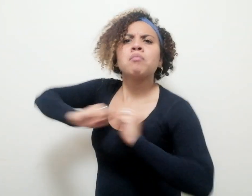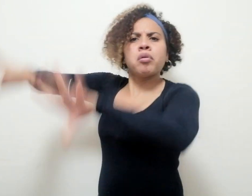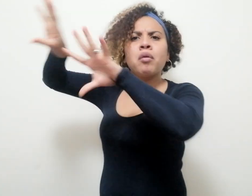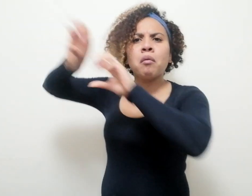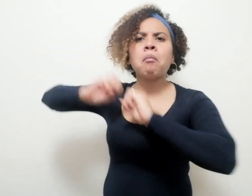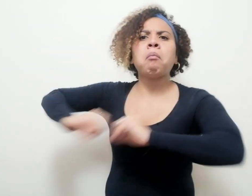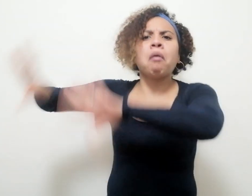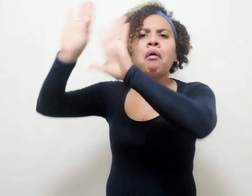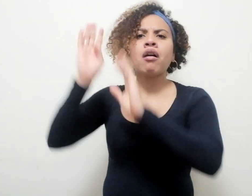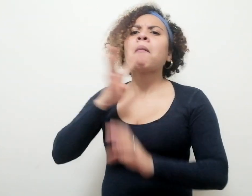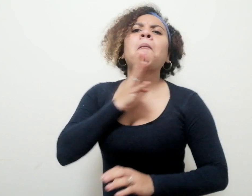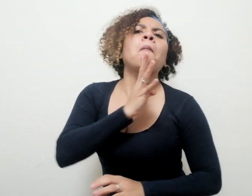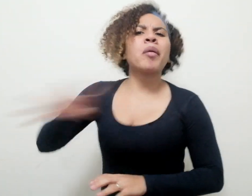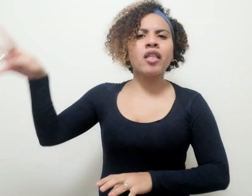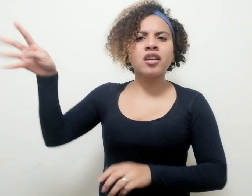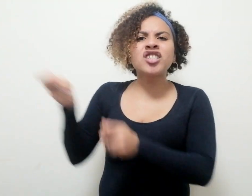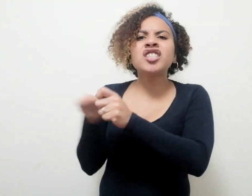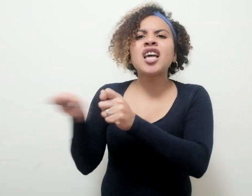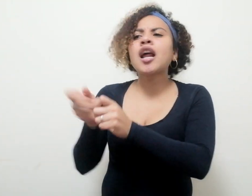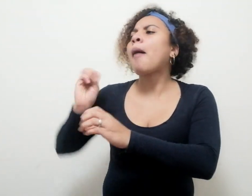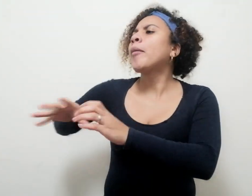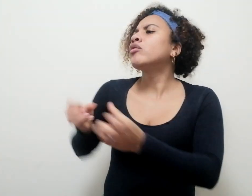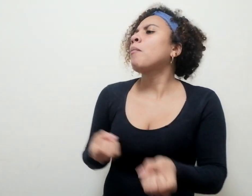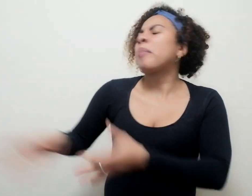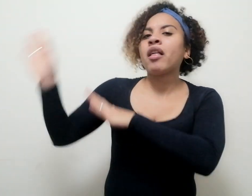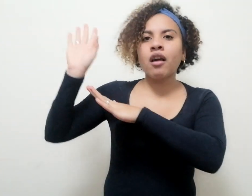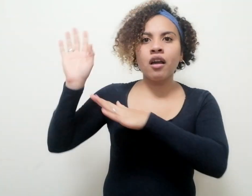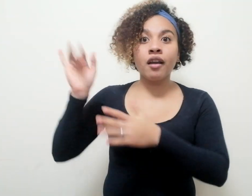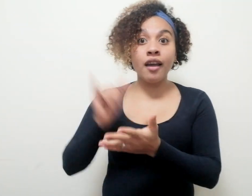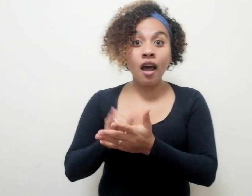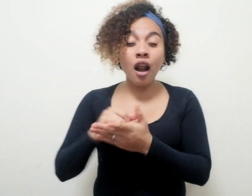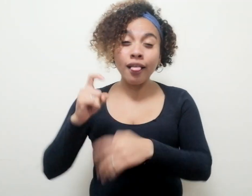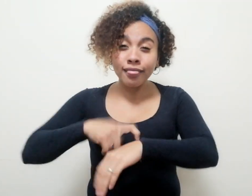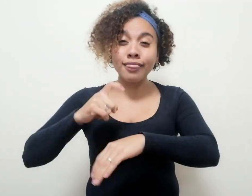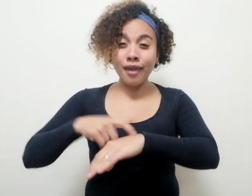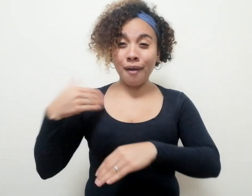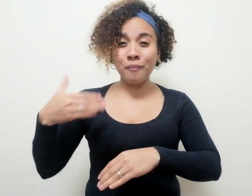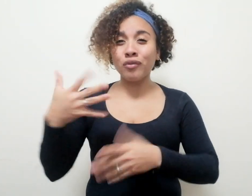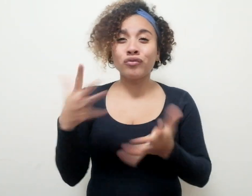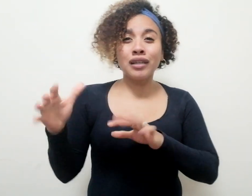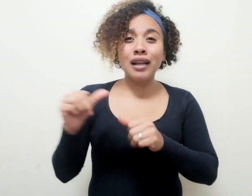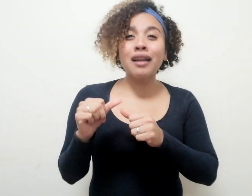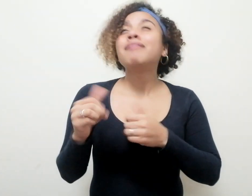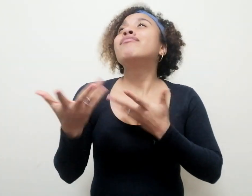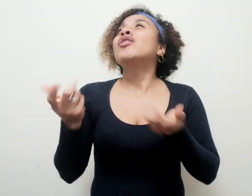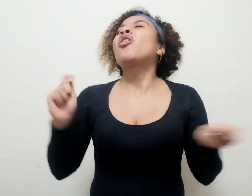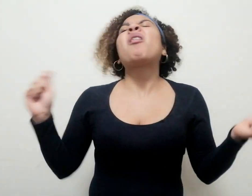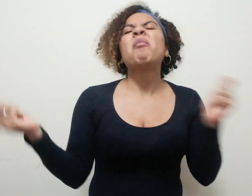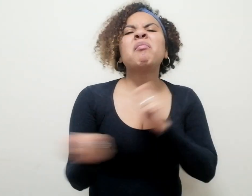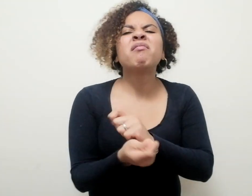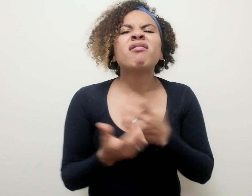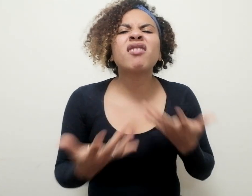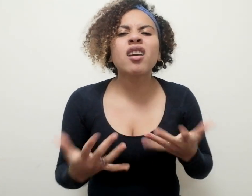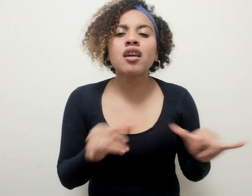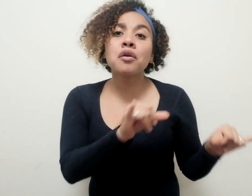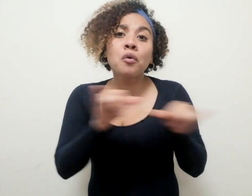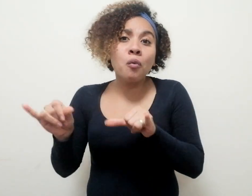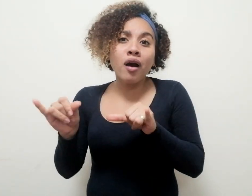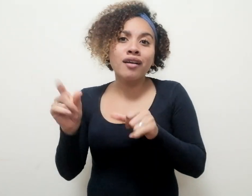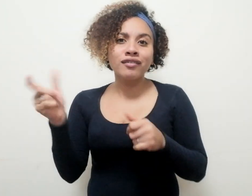más, cerca de los basurales, y por algún tiempo, muy lejos de convertirse, al igual que su novela